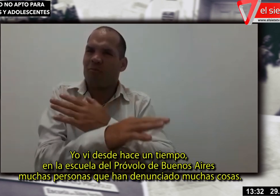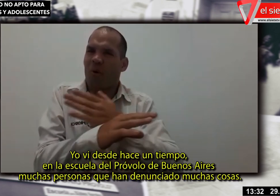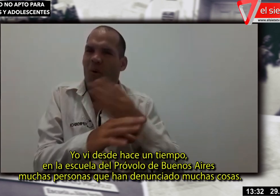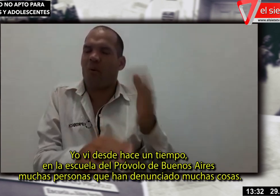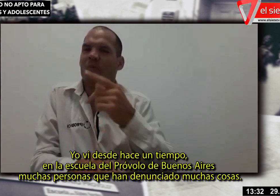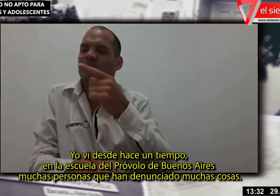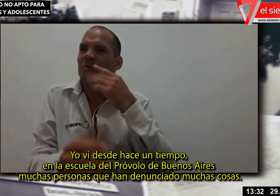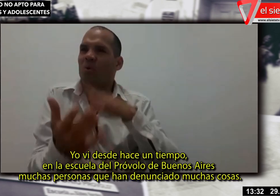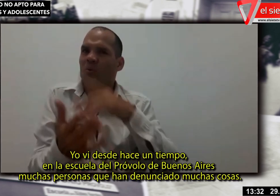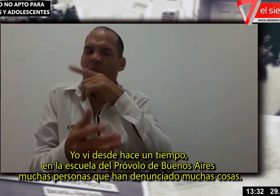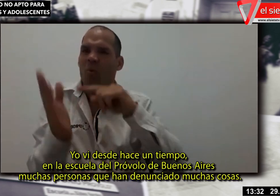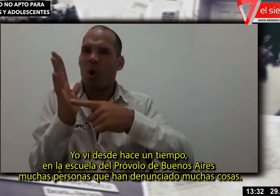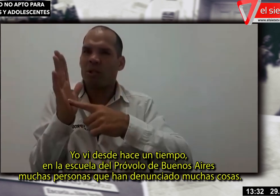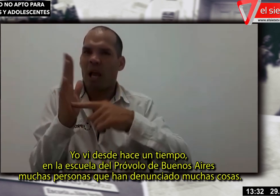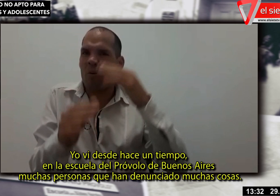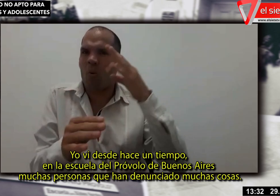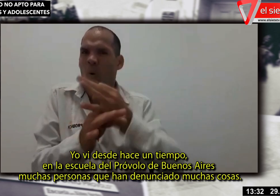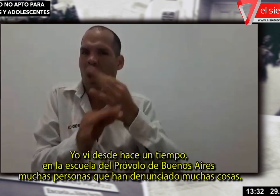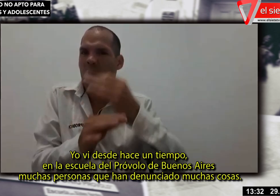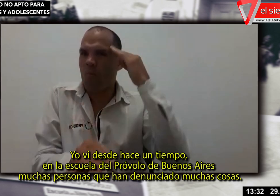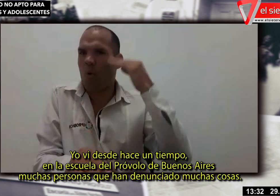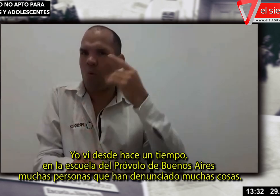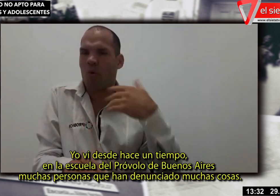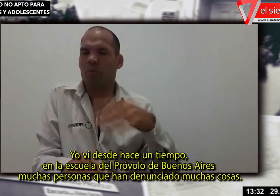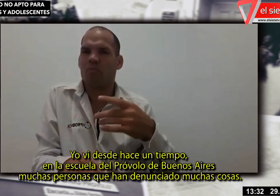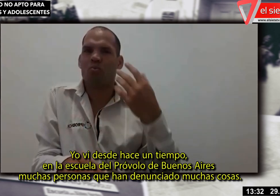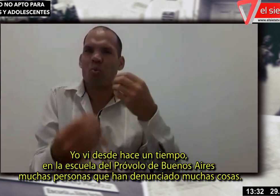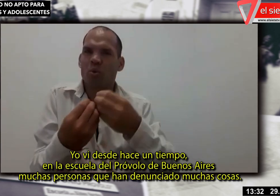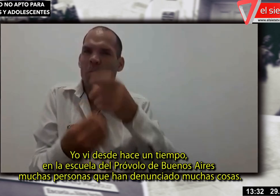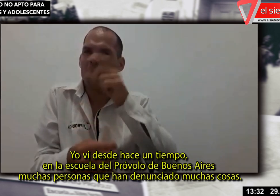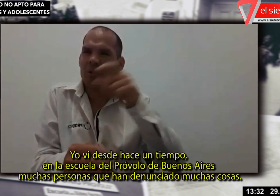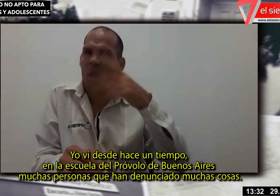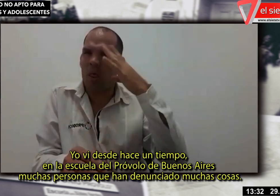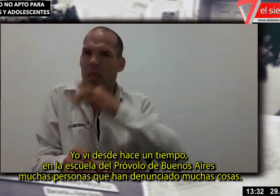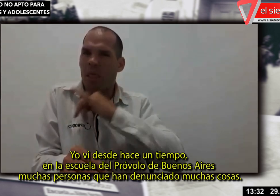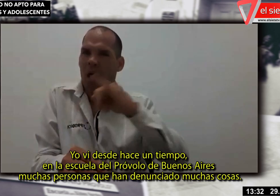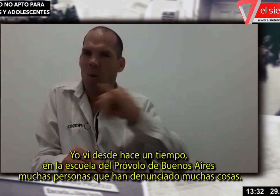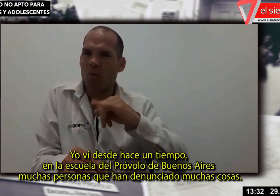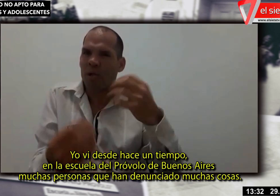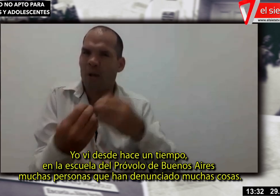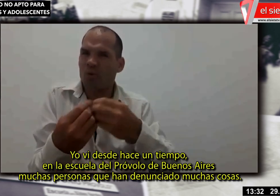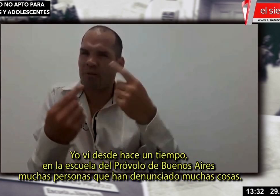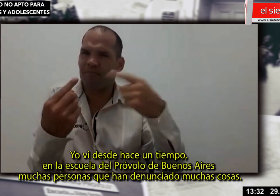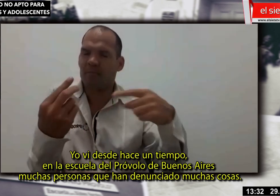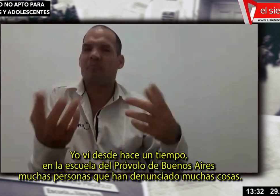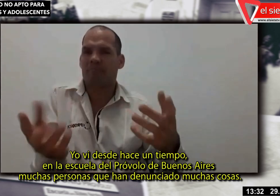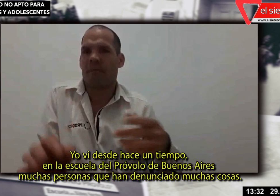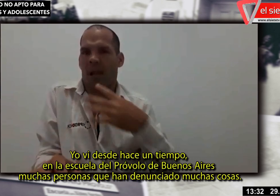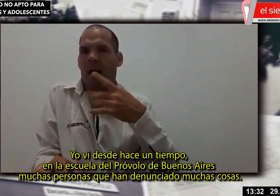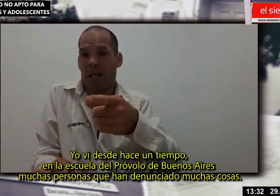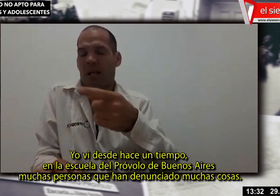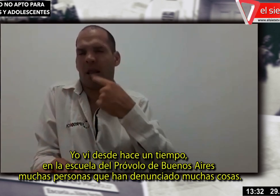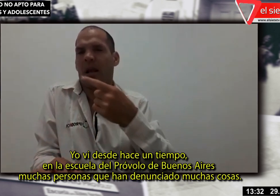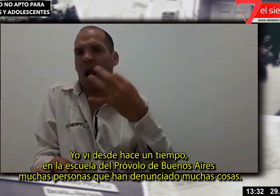Yo vi desde hace un tiempo en la Escuela del Próbolo de Buenos Aires muchas personas que han denunciado